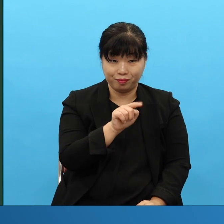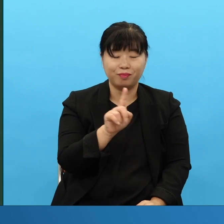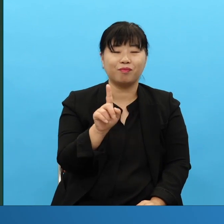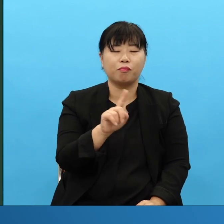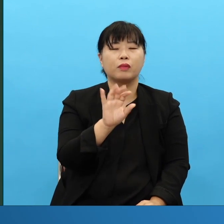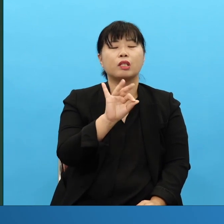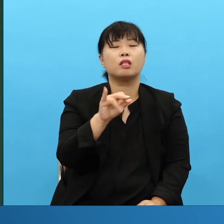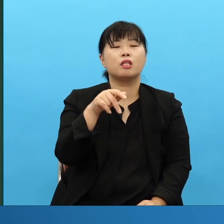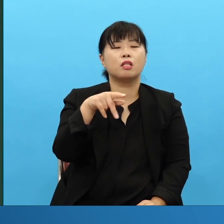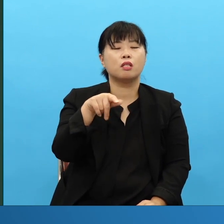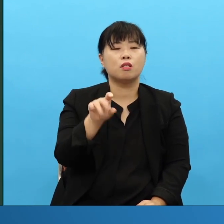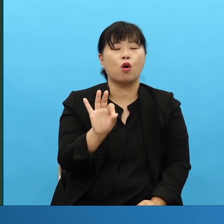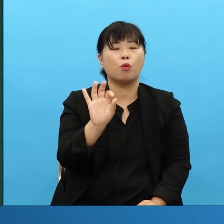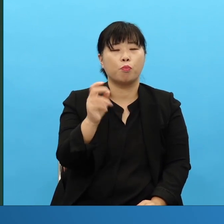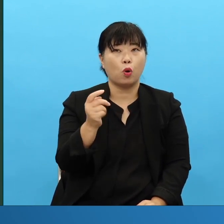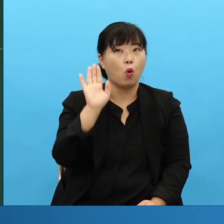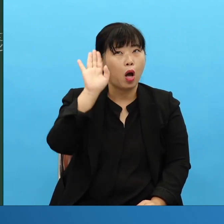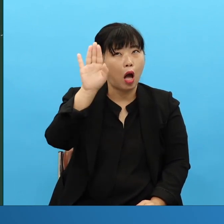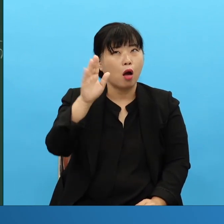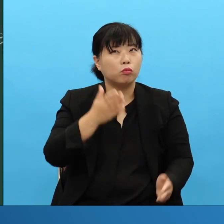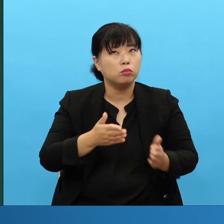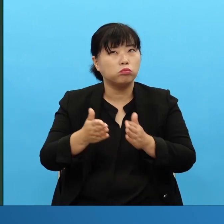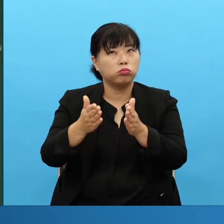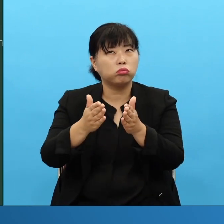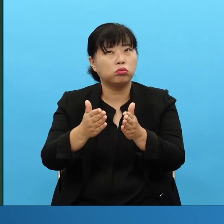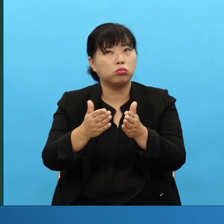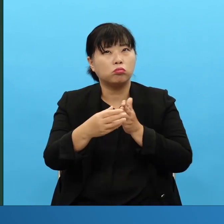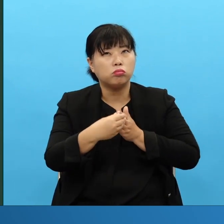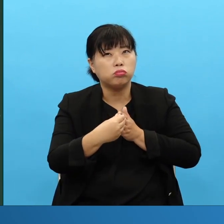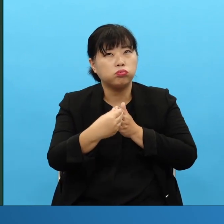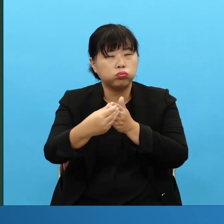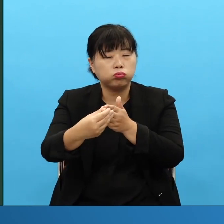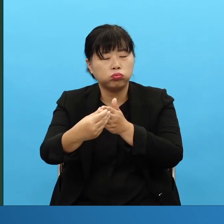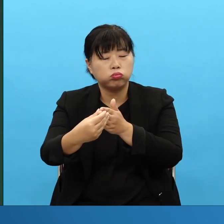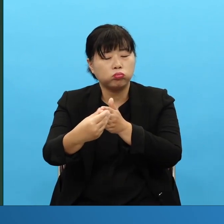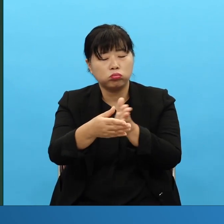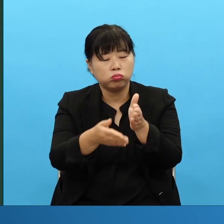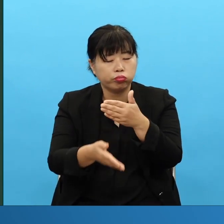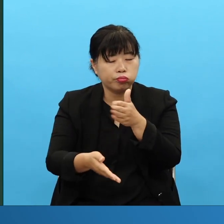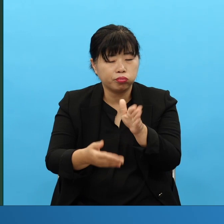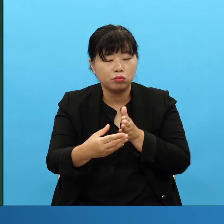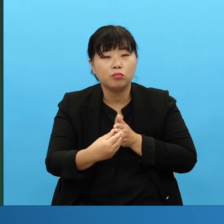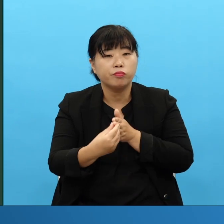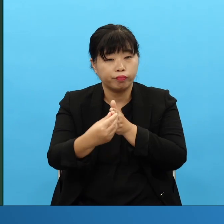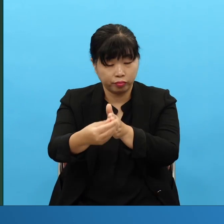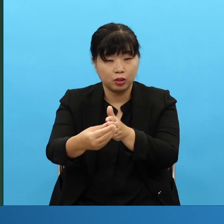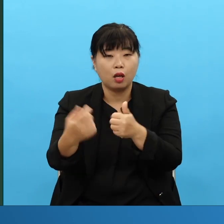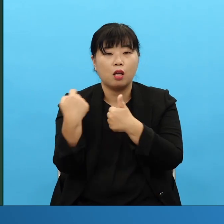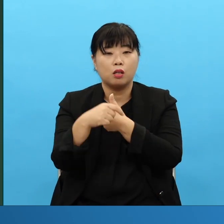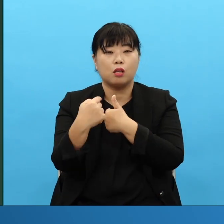누려야 돼요 여러분은 하나님 보실 때는 제일 귀중한 사람들 아닙니까